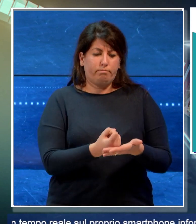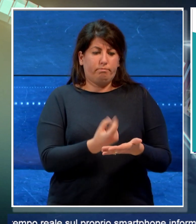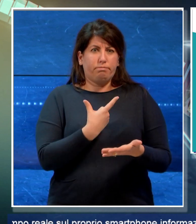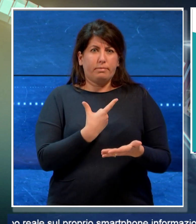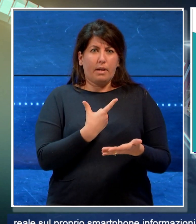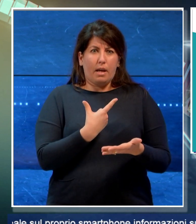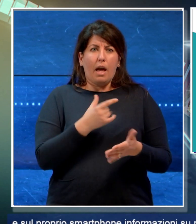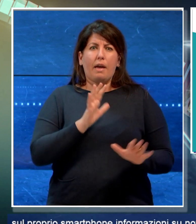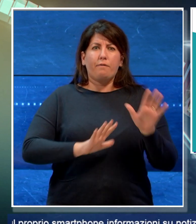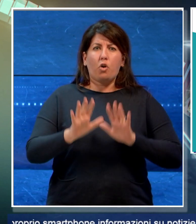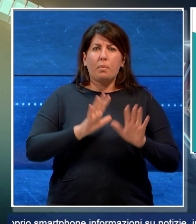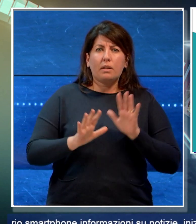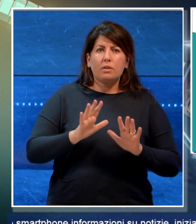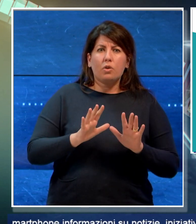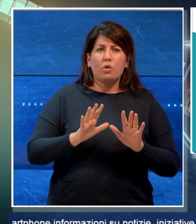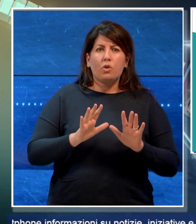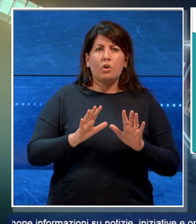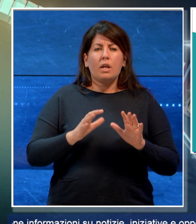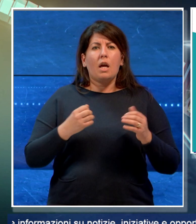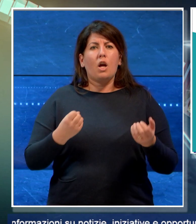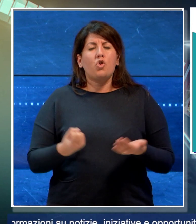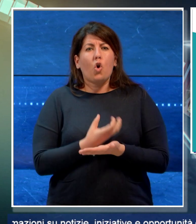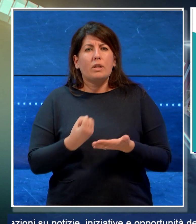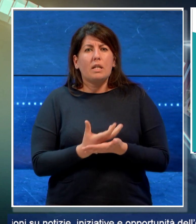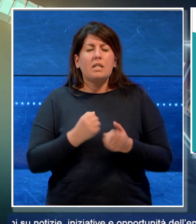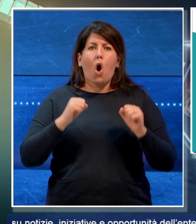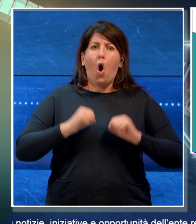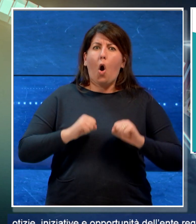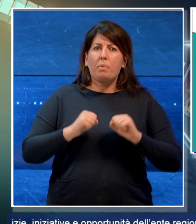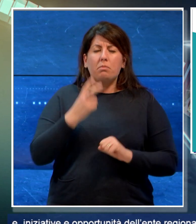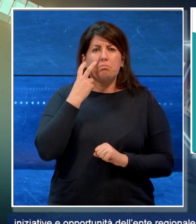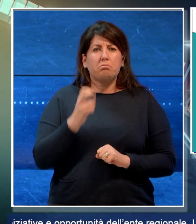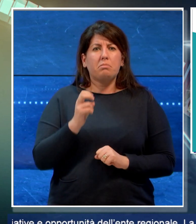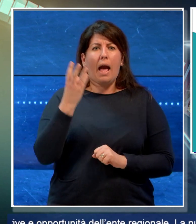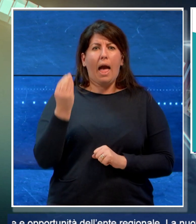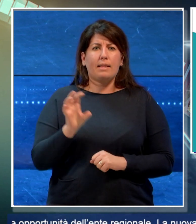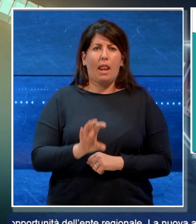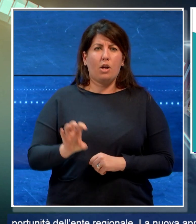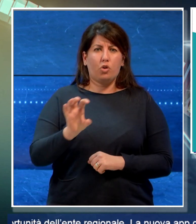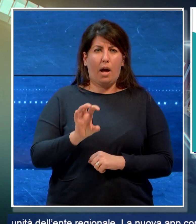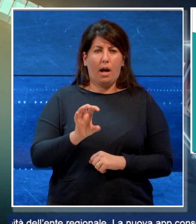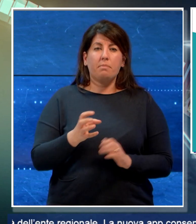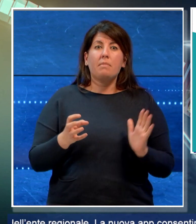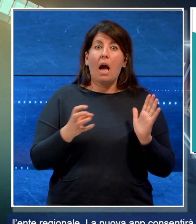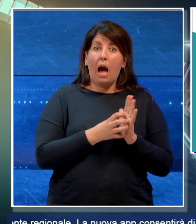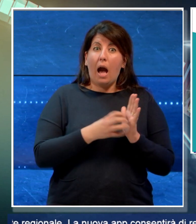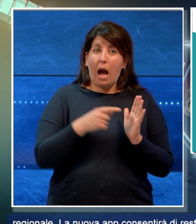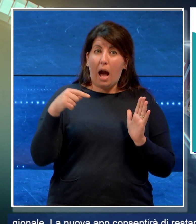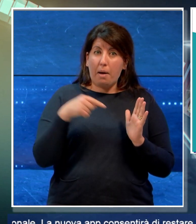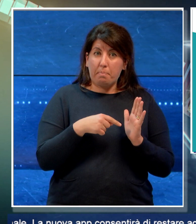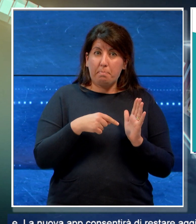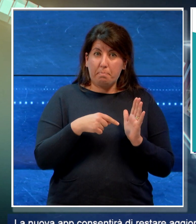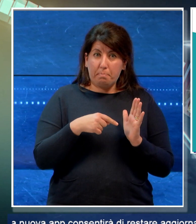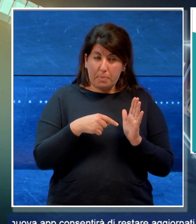su notizie, iniziative e opportunità dell'ente regionale. La nuova app consentirà di